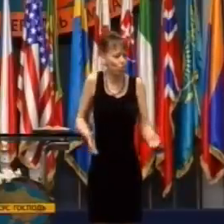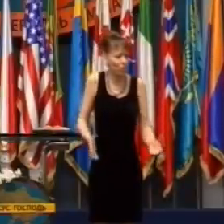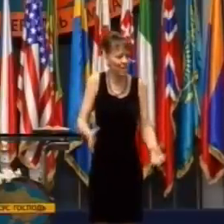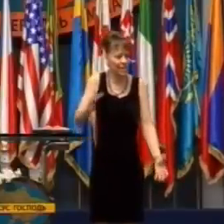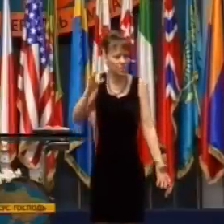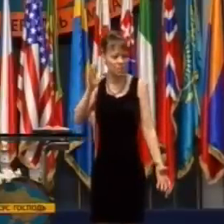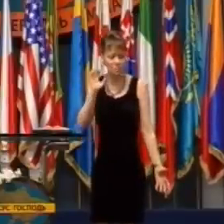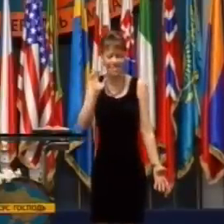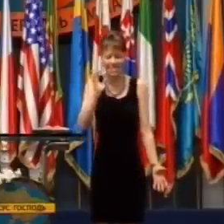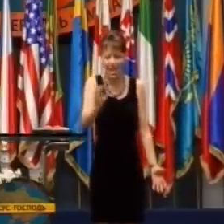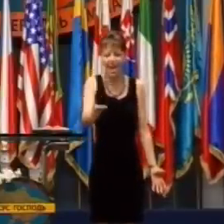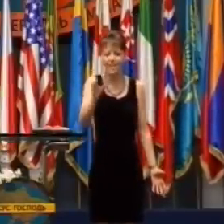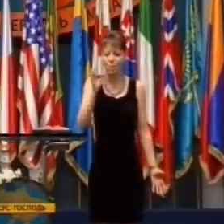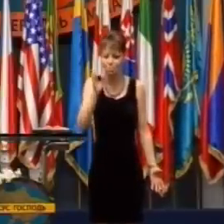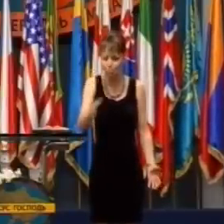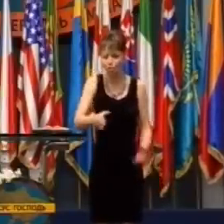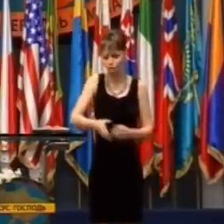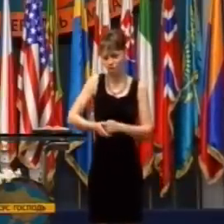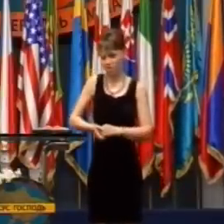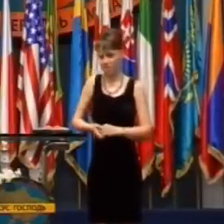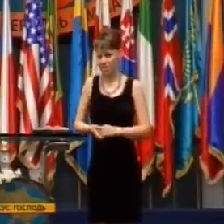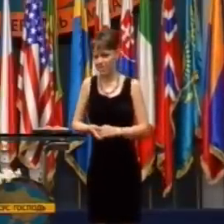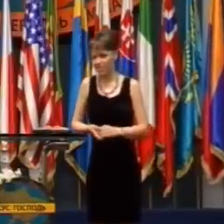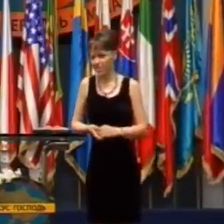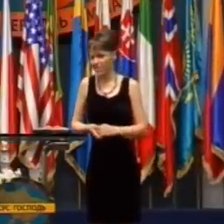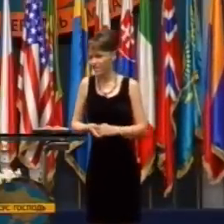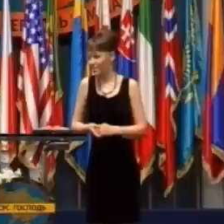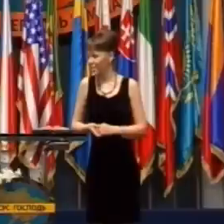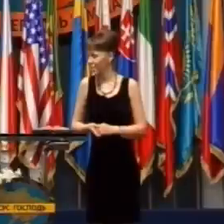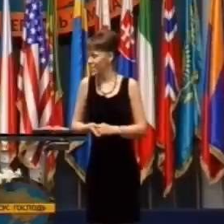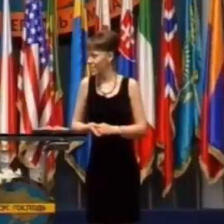Všetko, čo mal, bolo posolstvo od Boha.